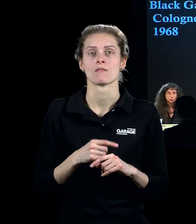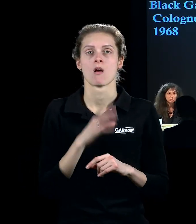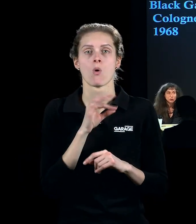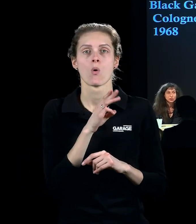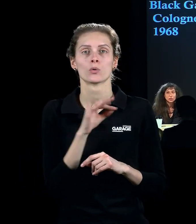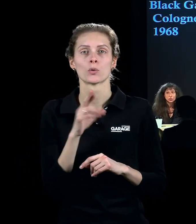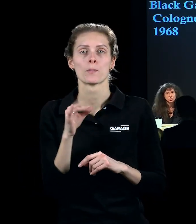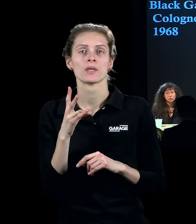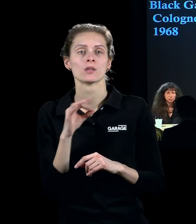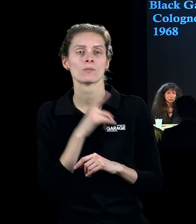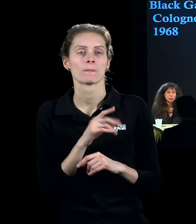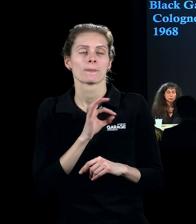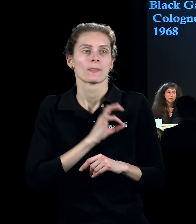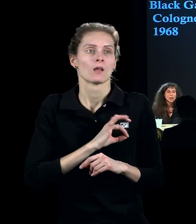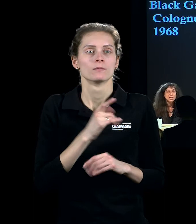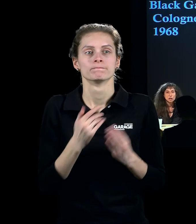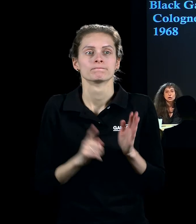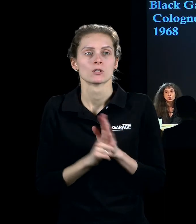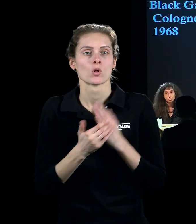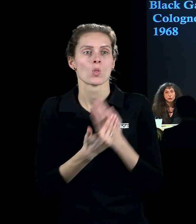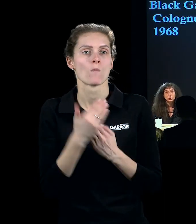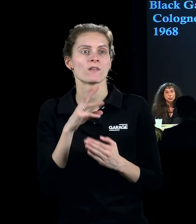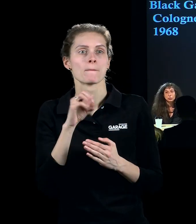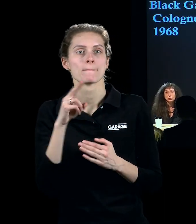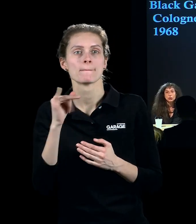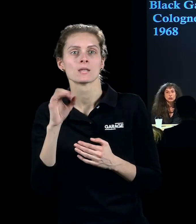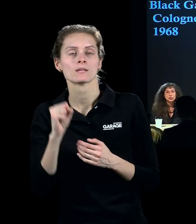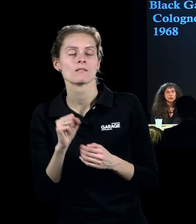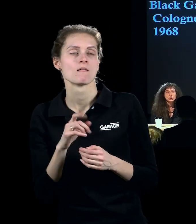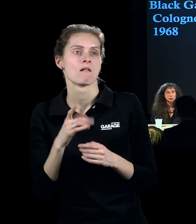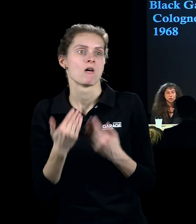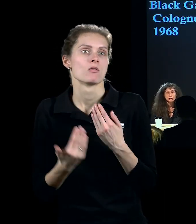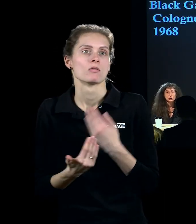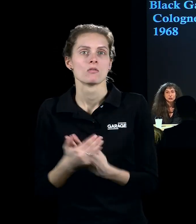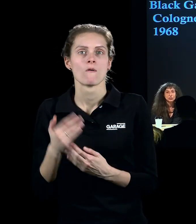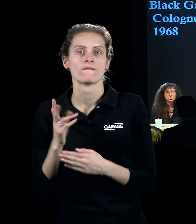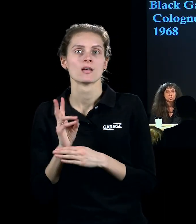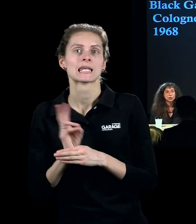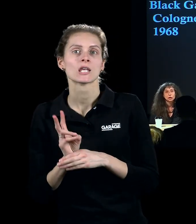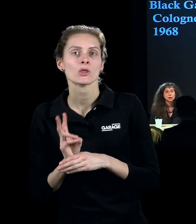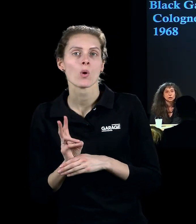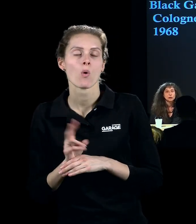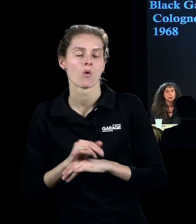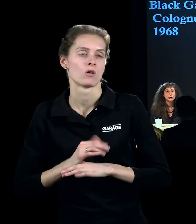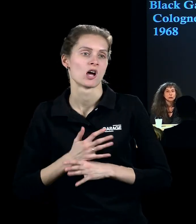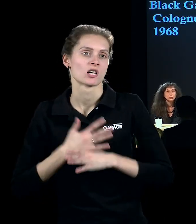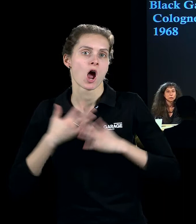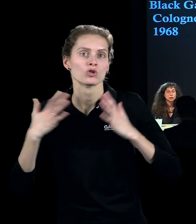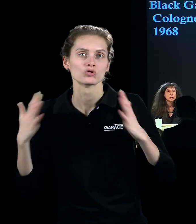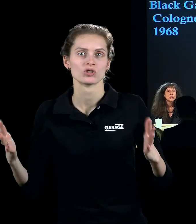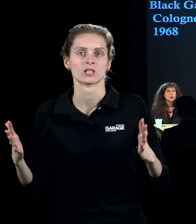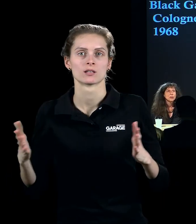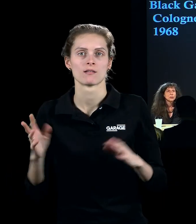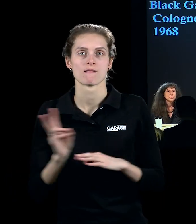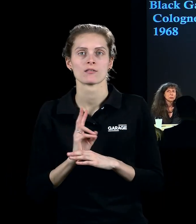искусства новых медиа, начало такого расширенного кино, это тоже одна из концепций 60-х годов, расширенное кино, когда это